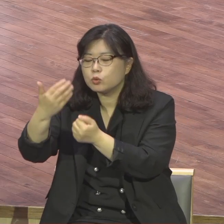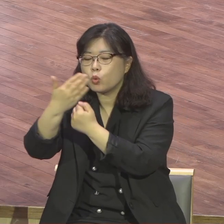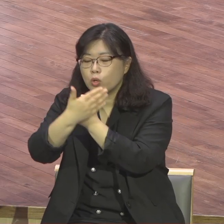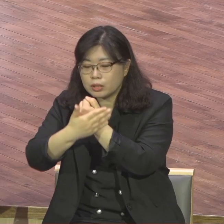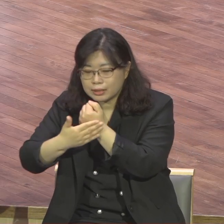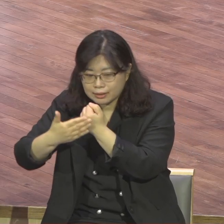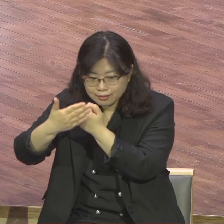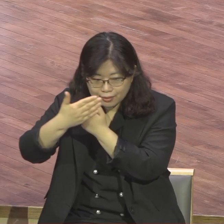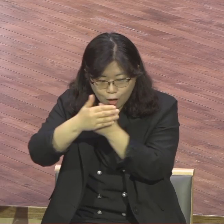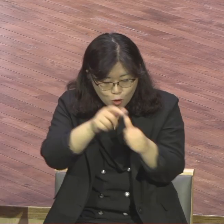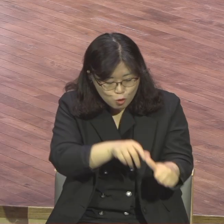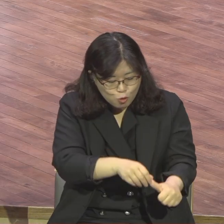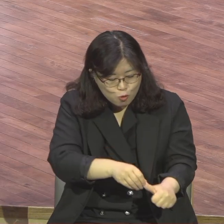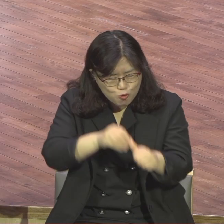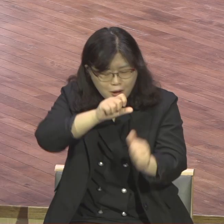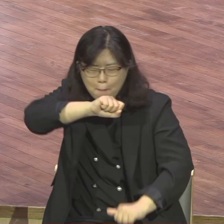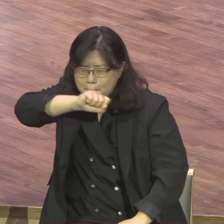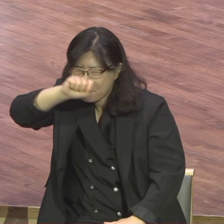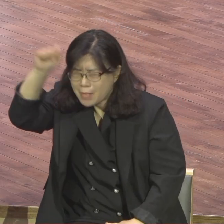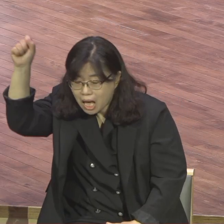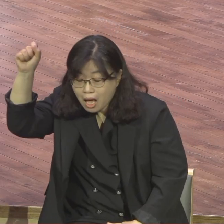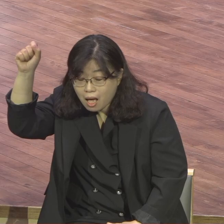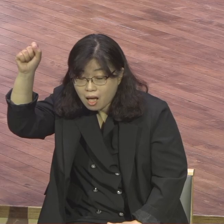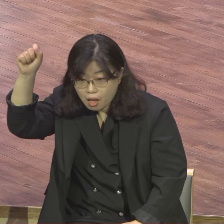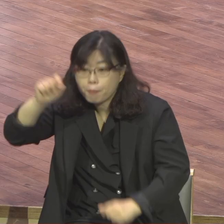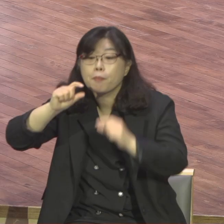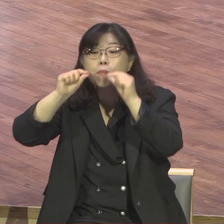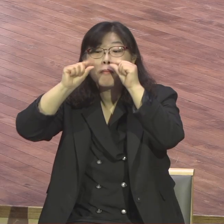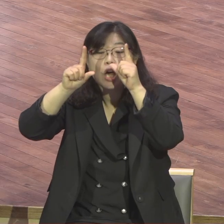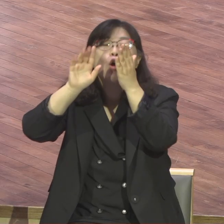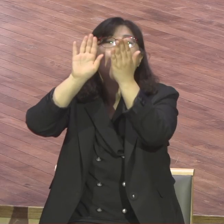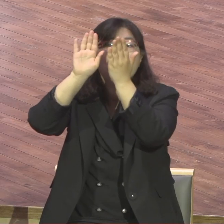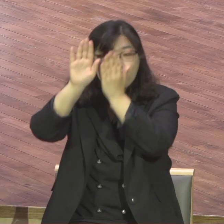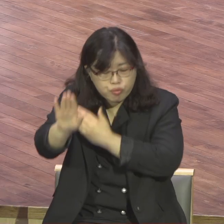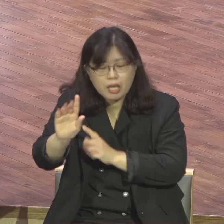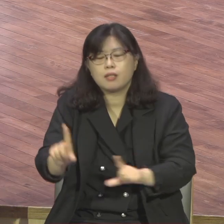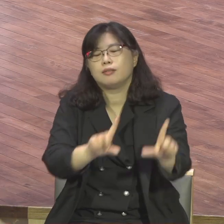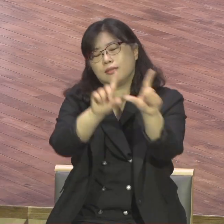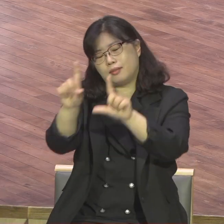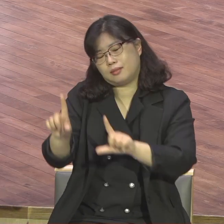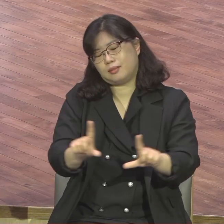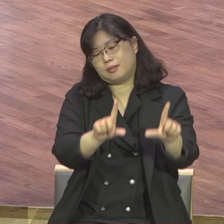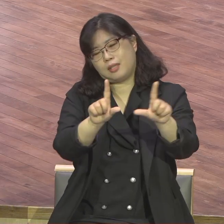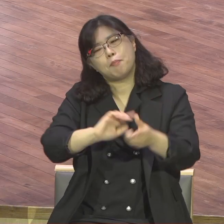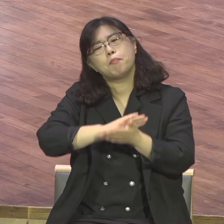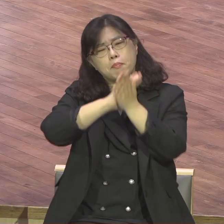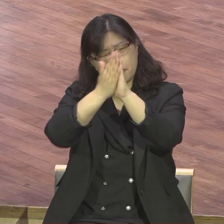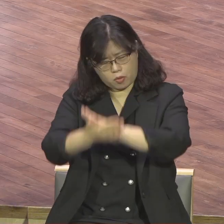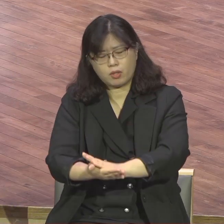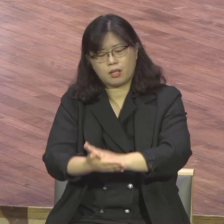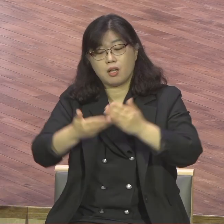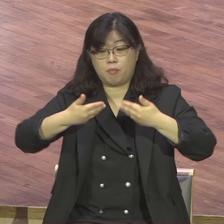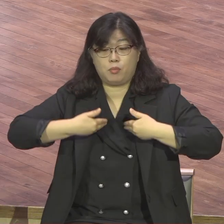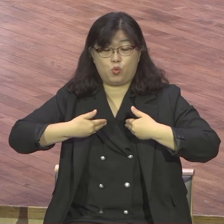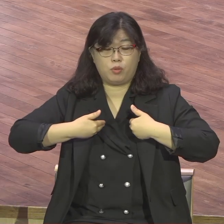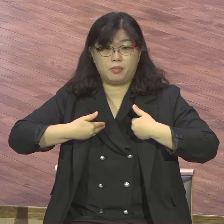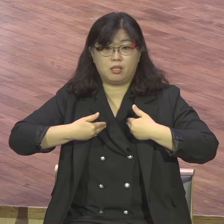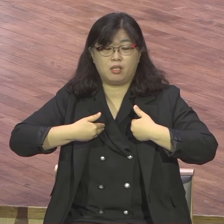그 삶이 어떻게 바뀌어져야 하는가 이제는 예수 믿고 난